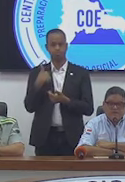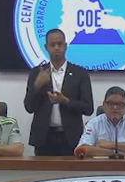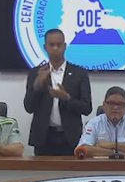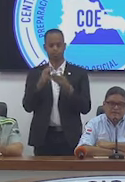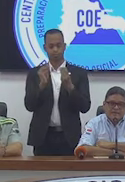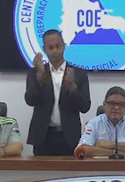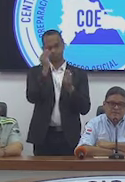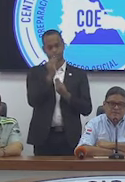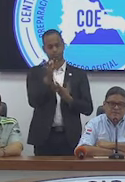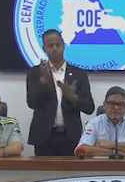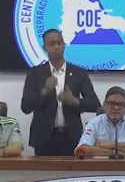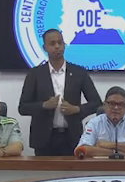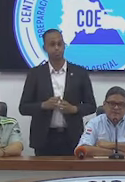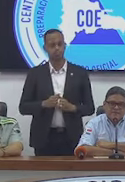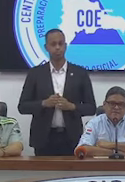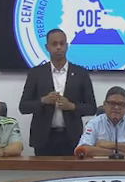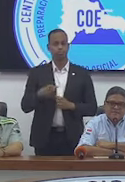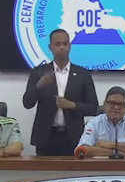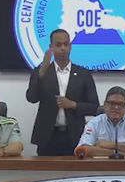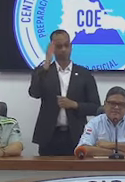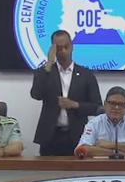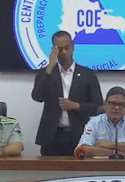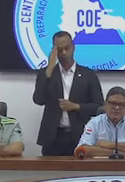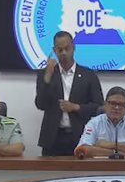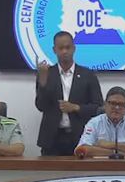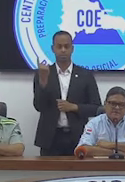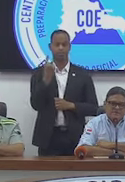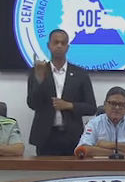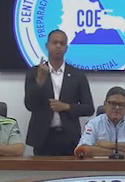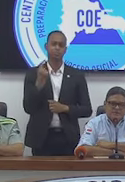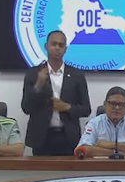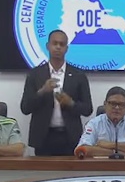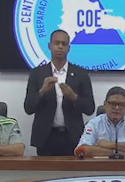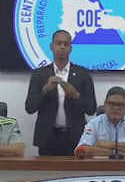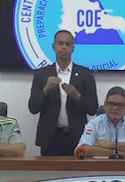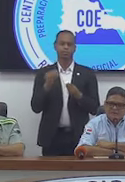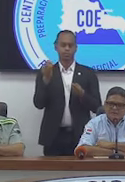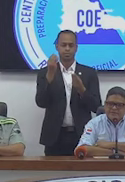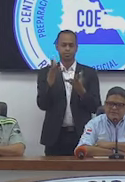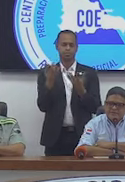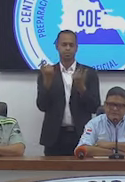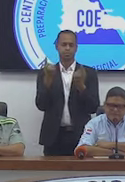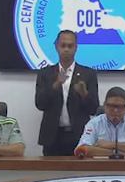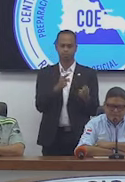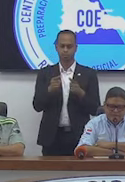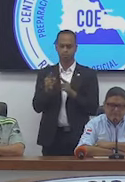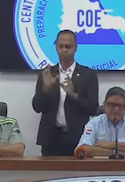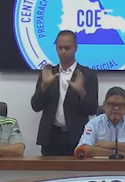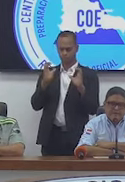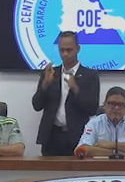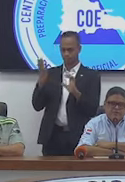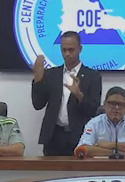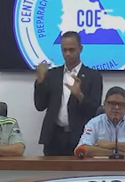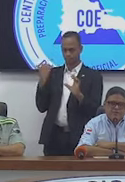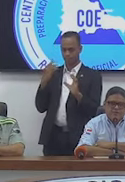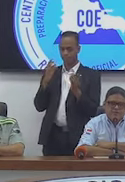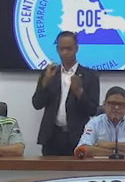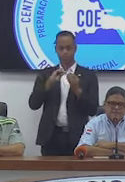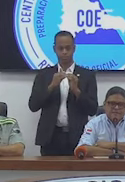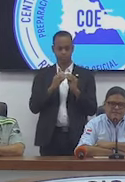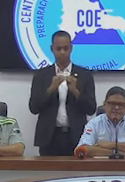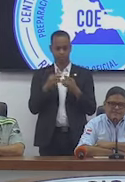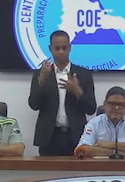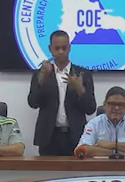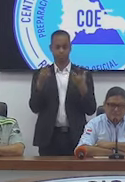leyendo el boletín, de que, tú sabes que se montan siempre los boletines sobre los pasados. Vi que me estaban enumerando